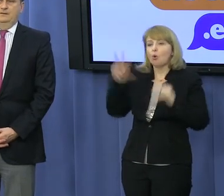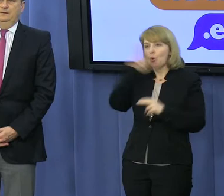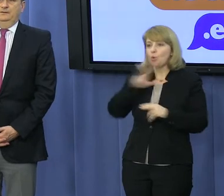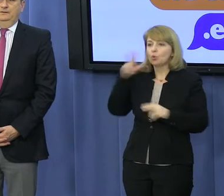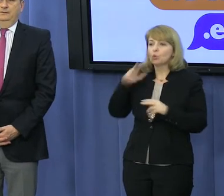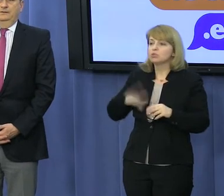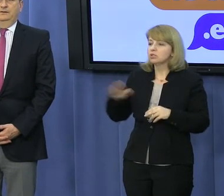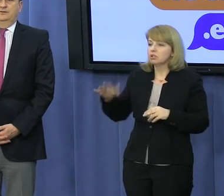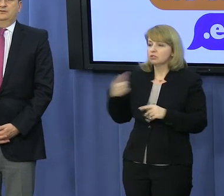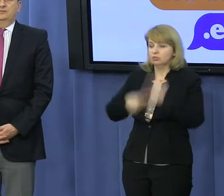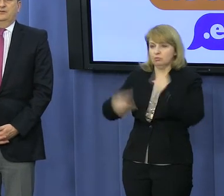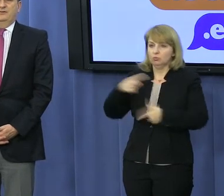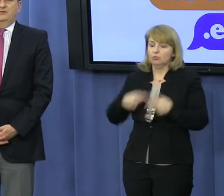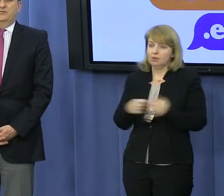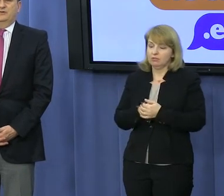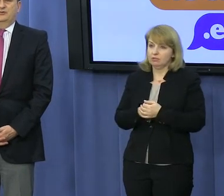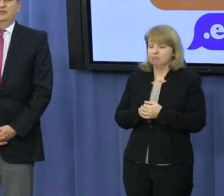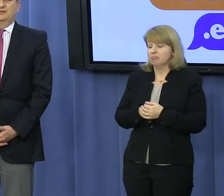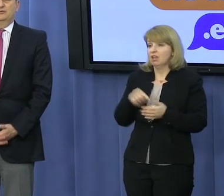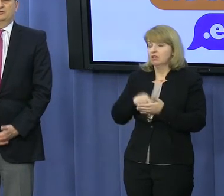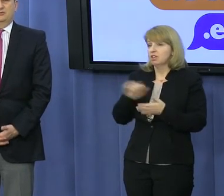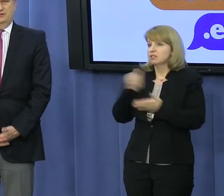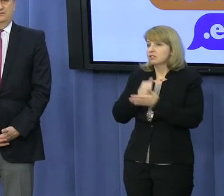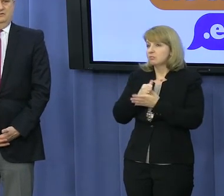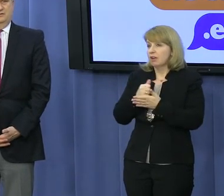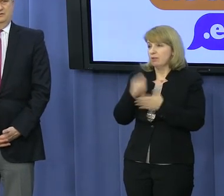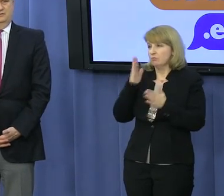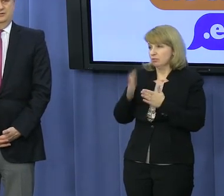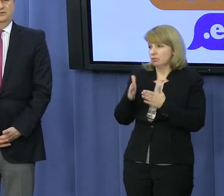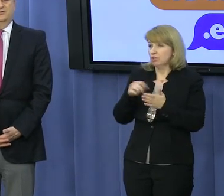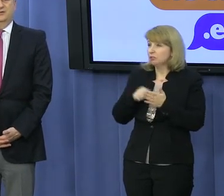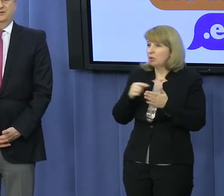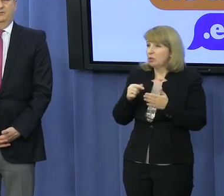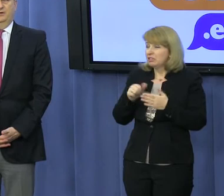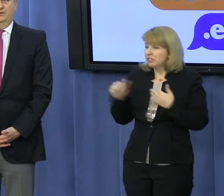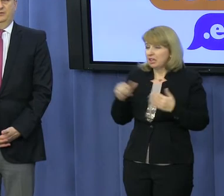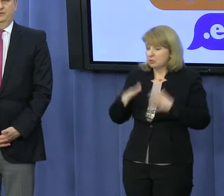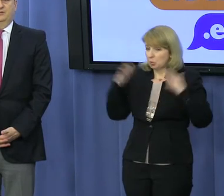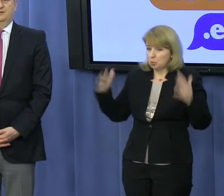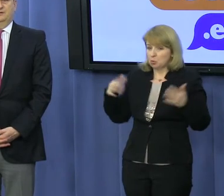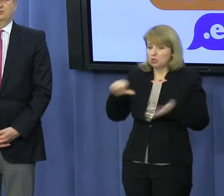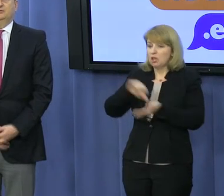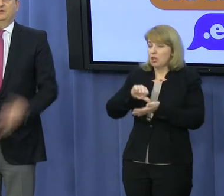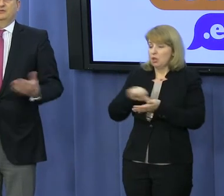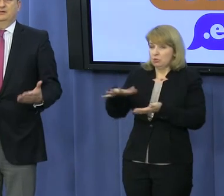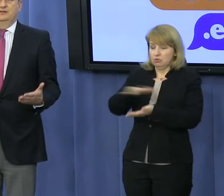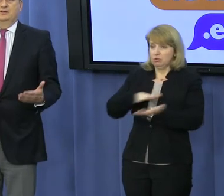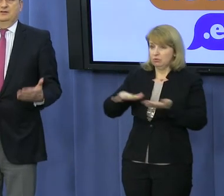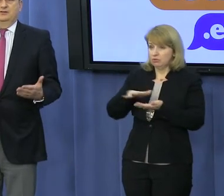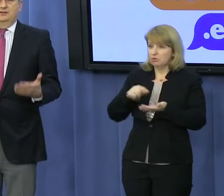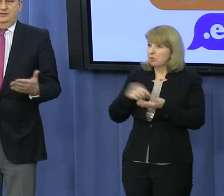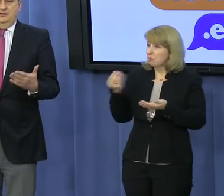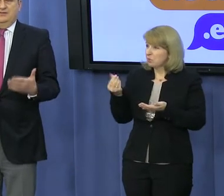Czy pan ma jakiś pomysł? Sprawa jest dosyć praca. To nie jest duże środowisko. I to nie są wielkie pieniądze dla budżetu. No właśnie.